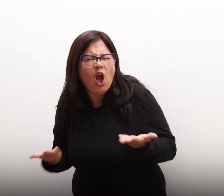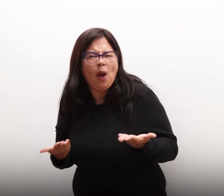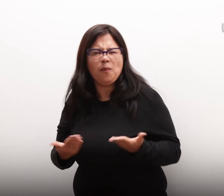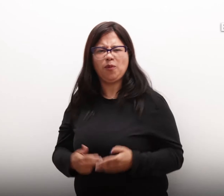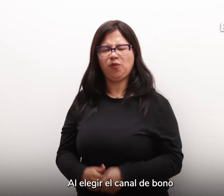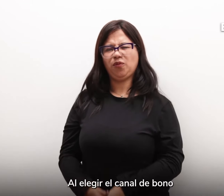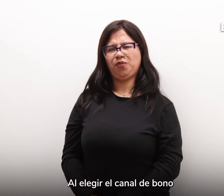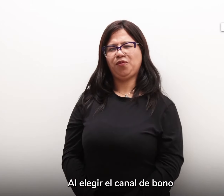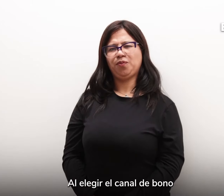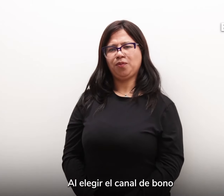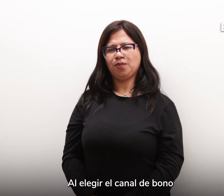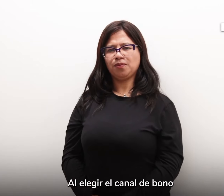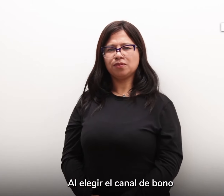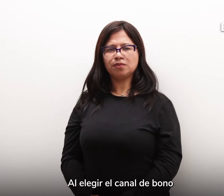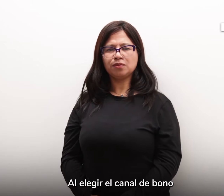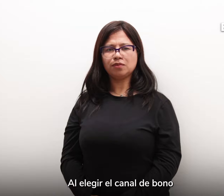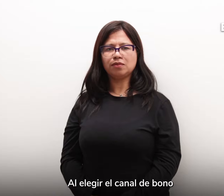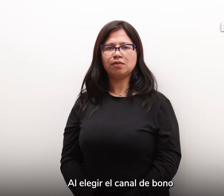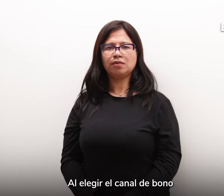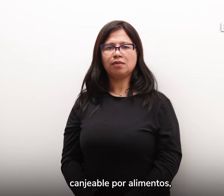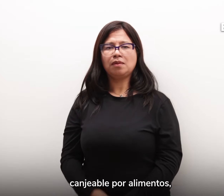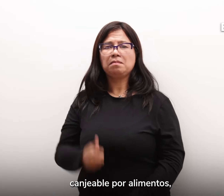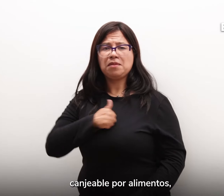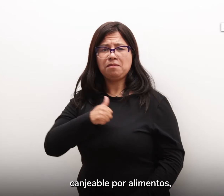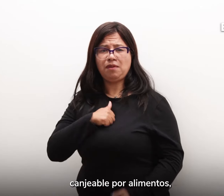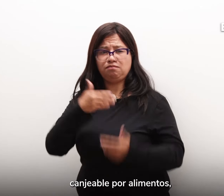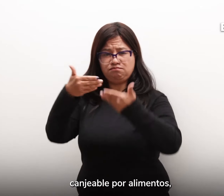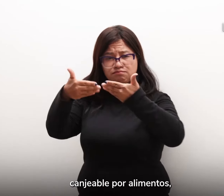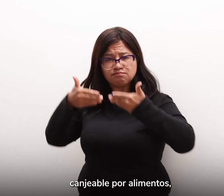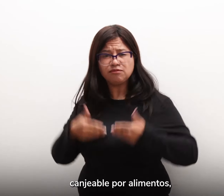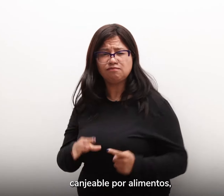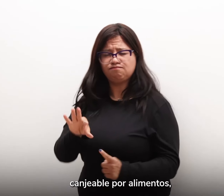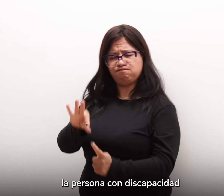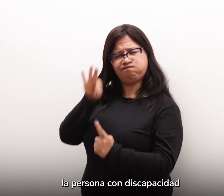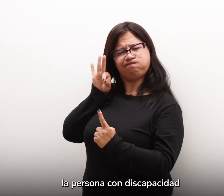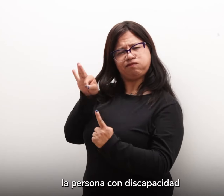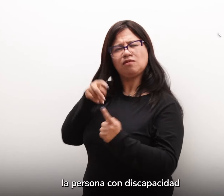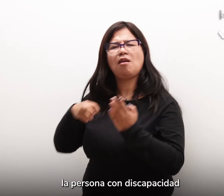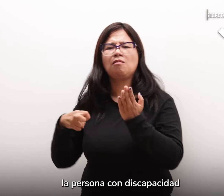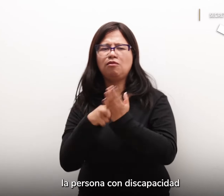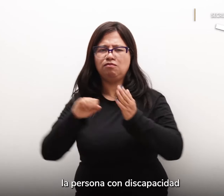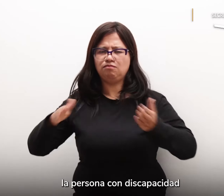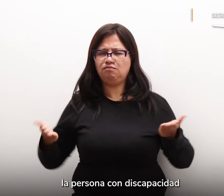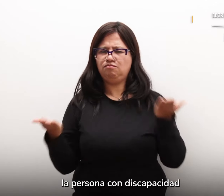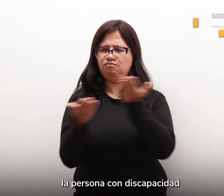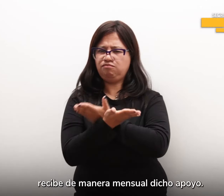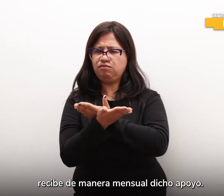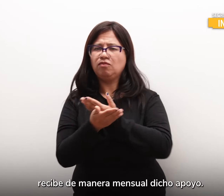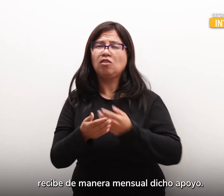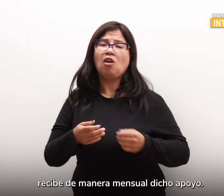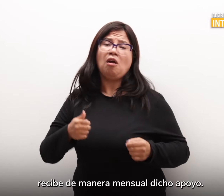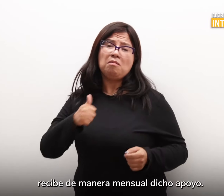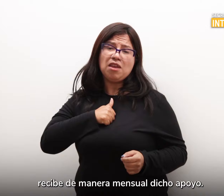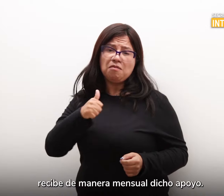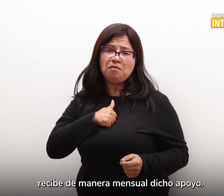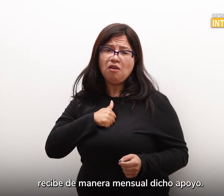Al elegir el canal de bono canjeable por alimentos La persona con discapacidad recibe de manera mensual